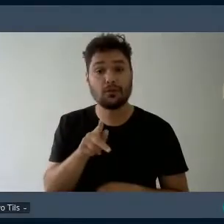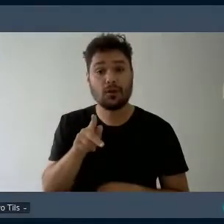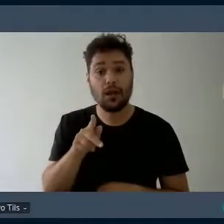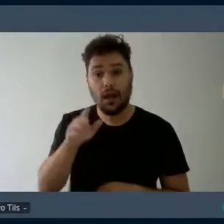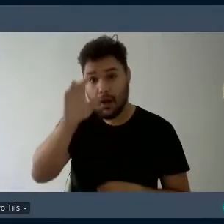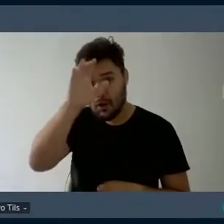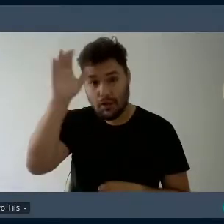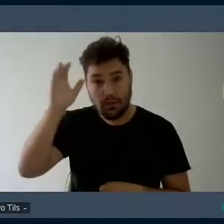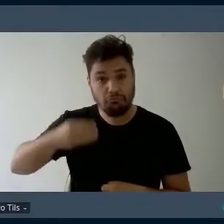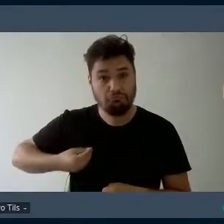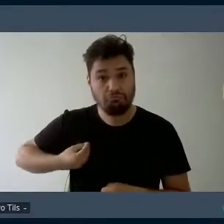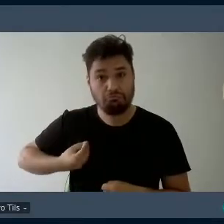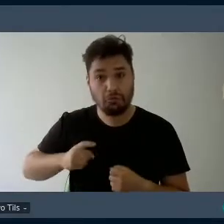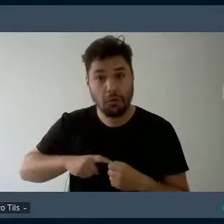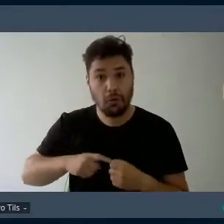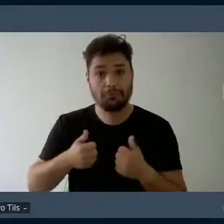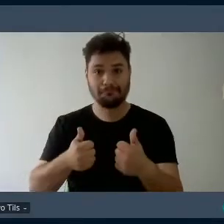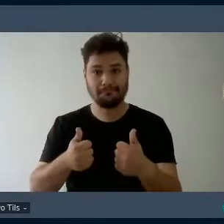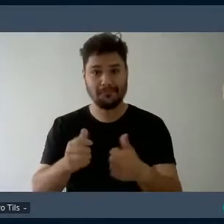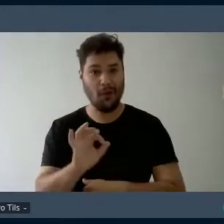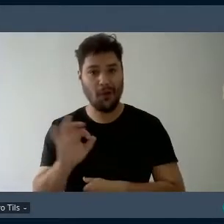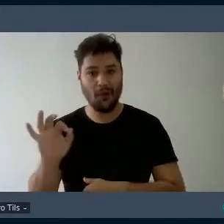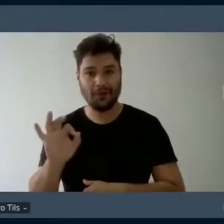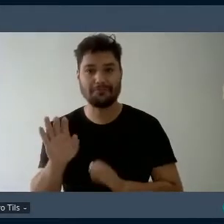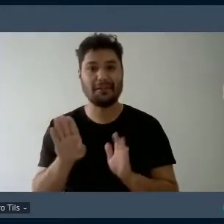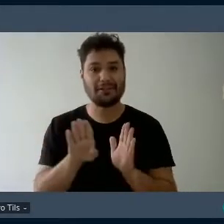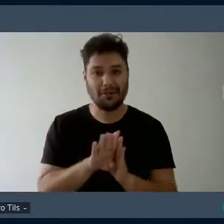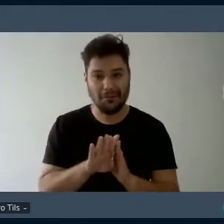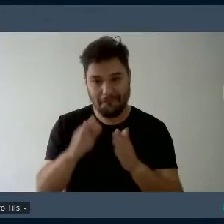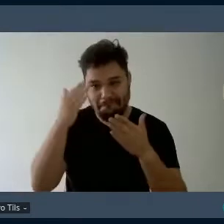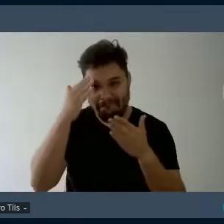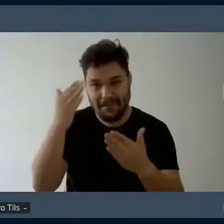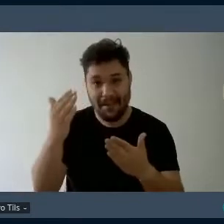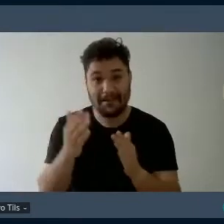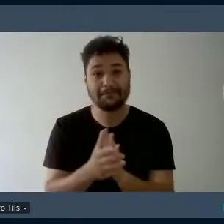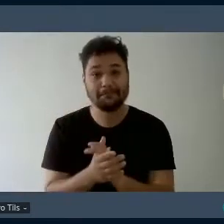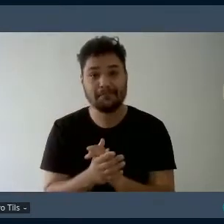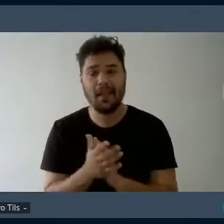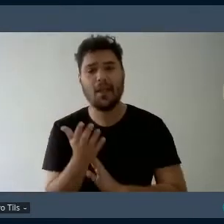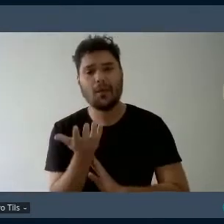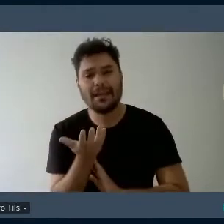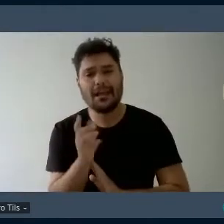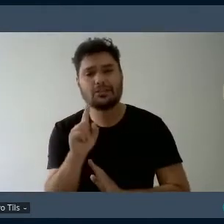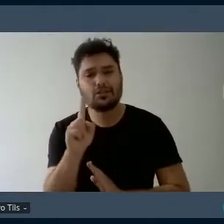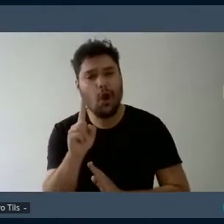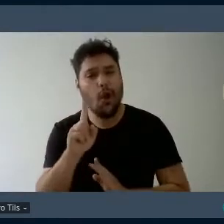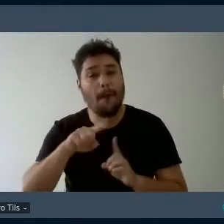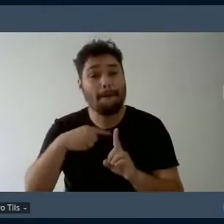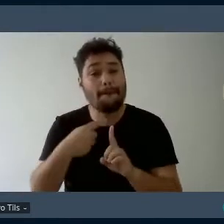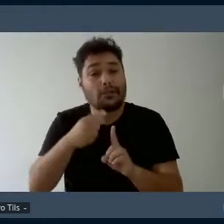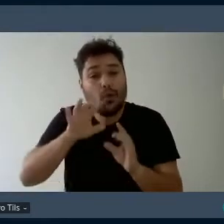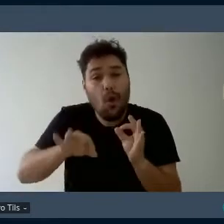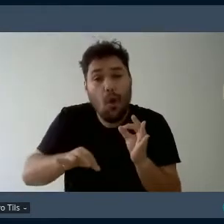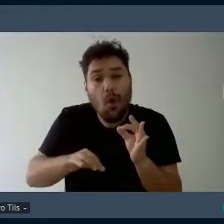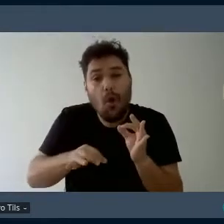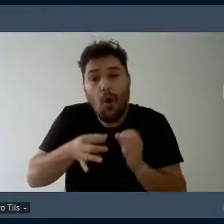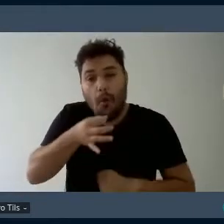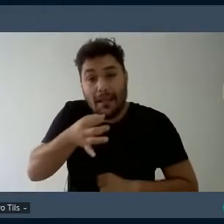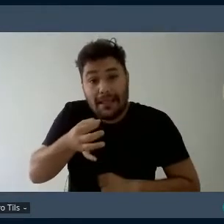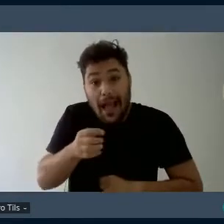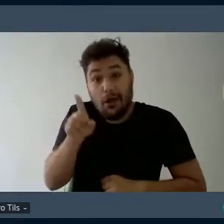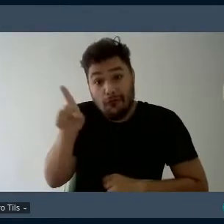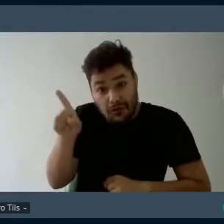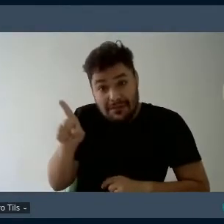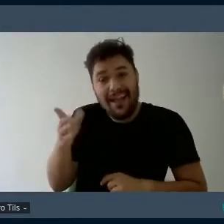Vamos só aguardar. Ok, Carolina já está. Ok, obrigada. Eu só queria fazer mais um comentário para a Carolina, uma pergunta muito importante que ela fez